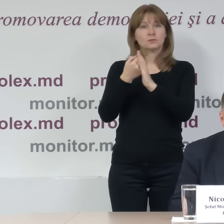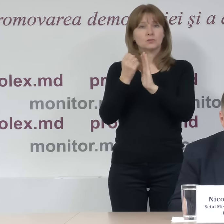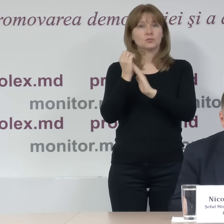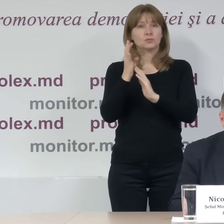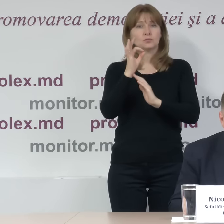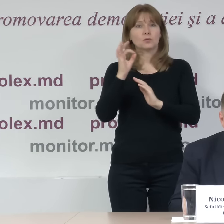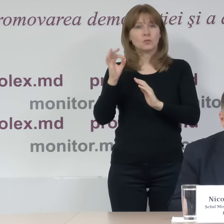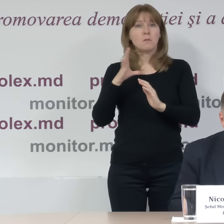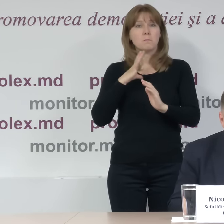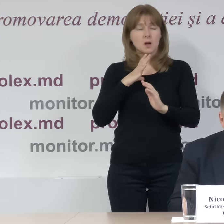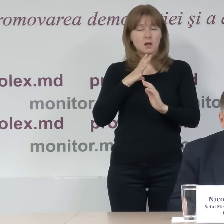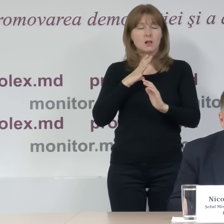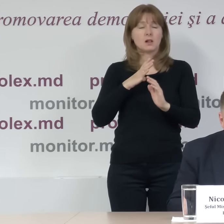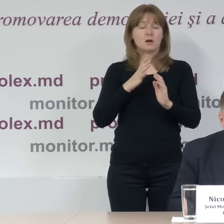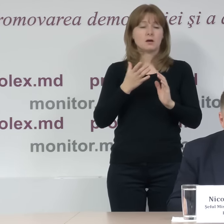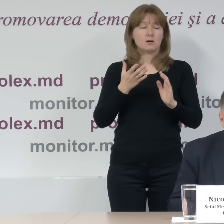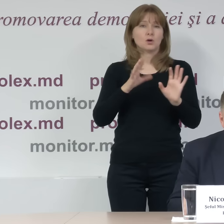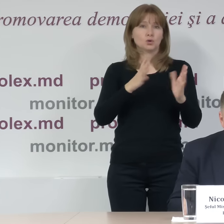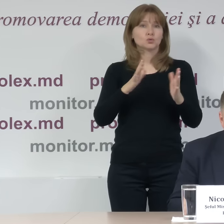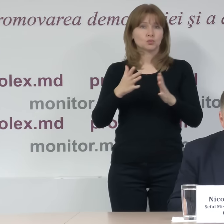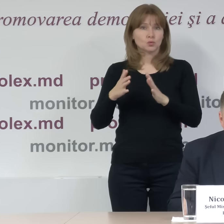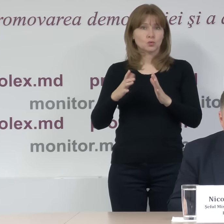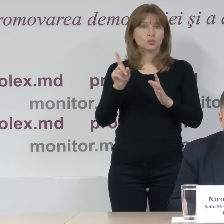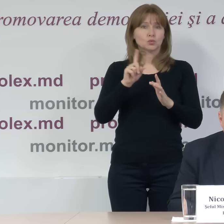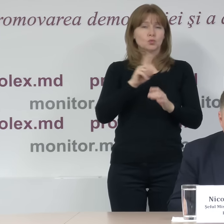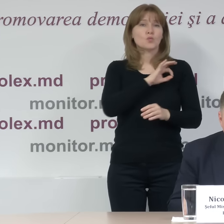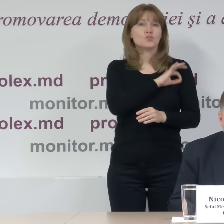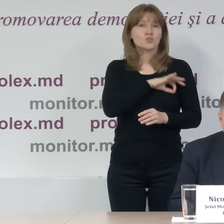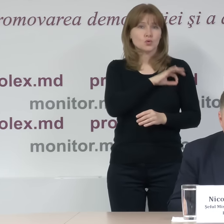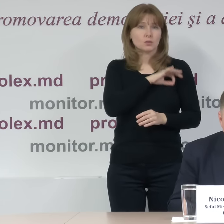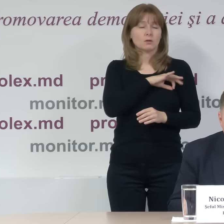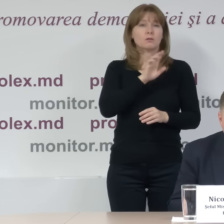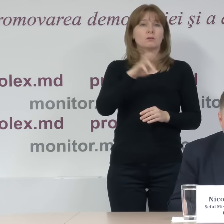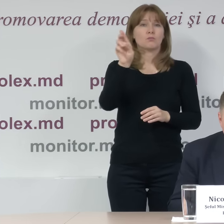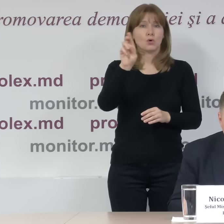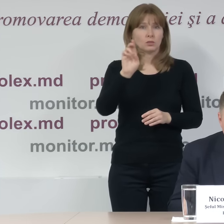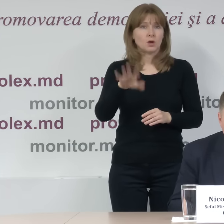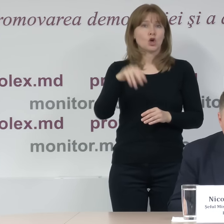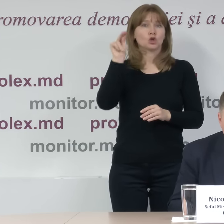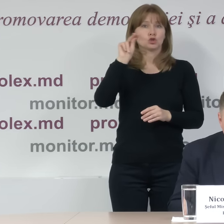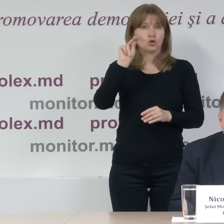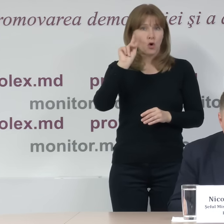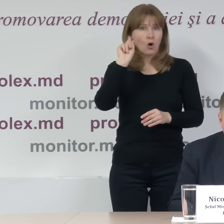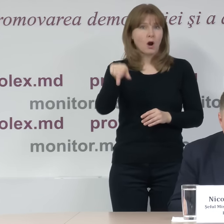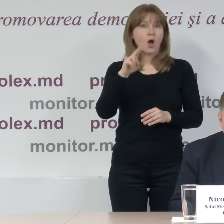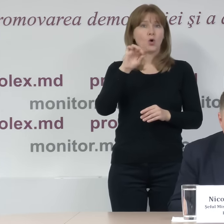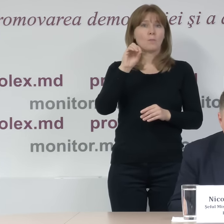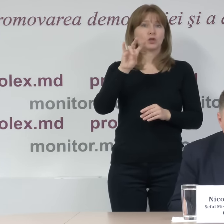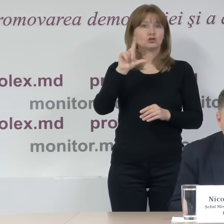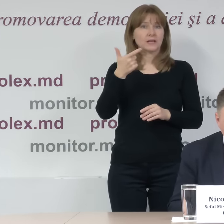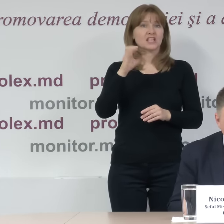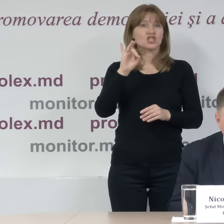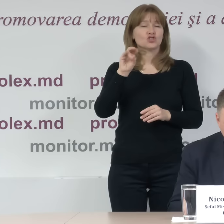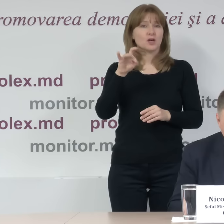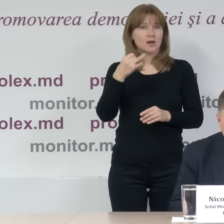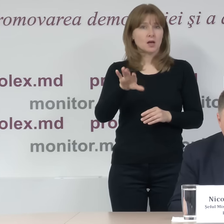.00. Deci, Boiucan, Chișinău, Botanica, Chișinău, Ciocana, Chișinău, Copăceni, Sângerei și